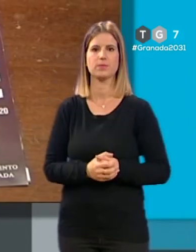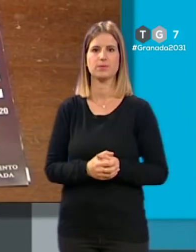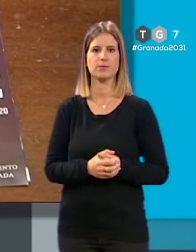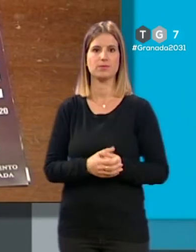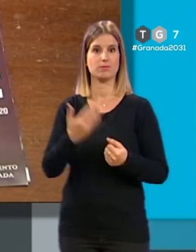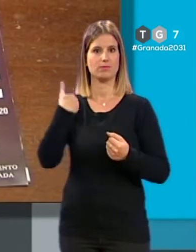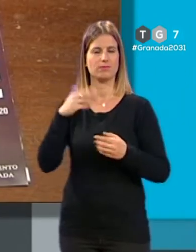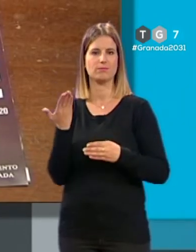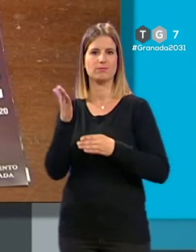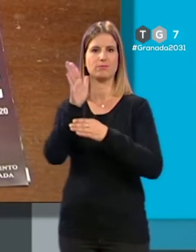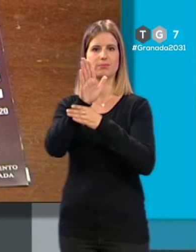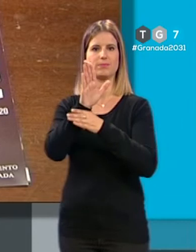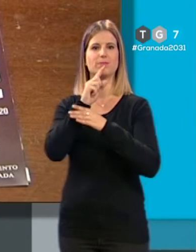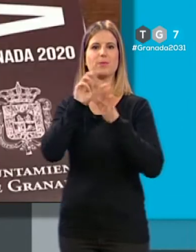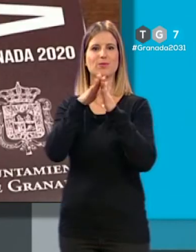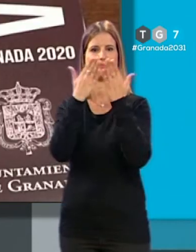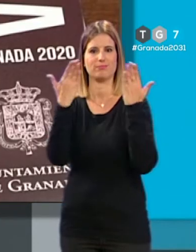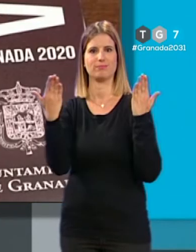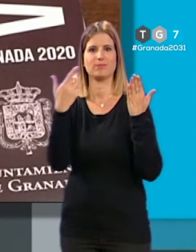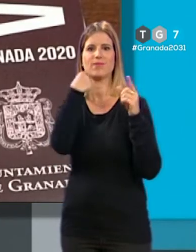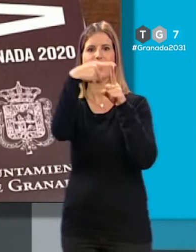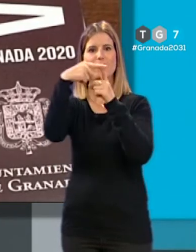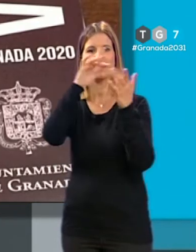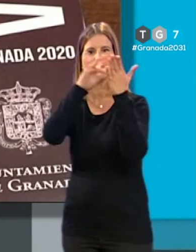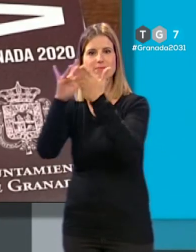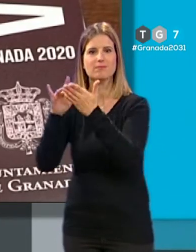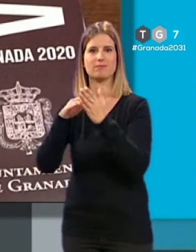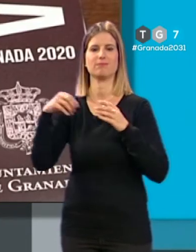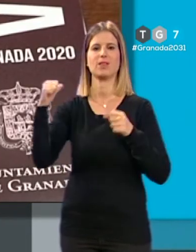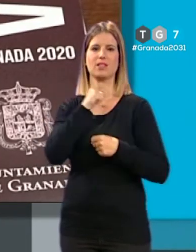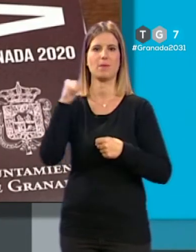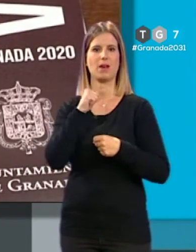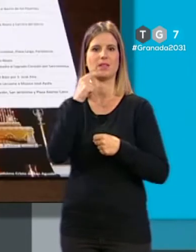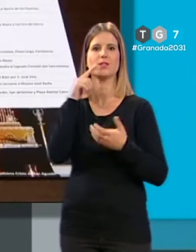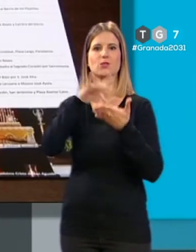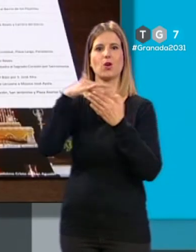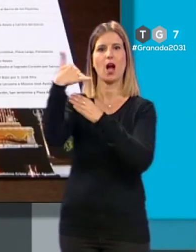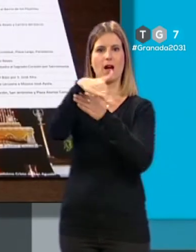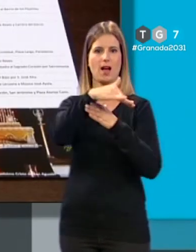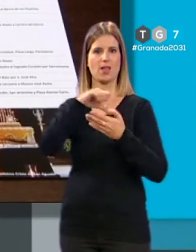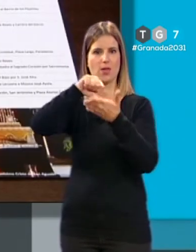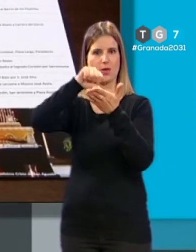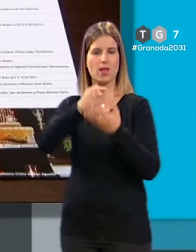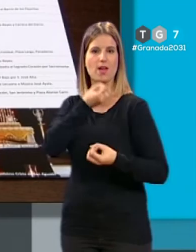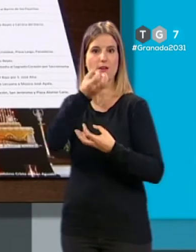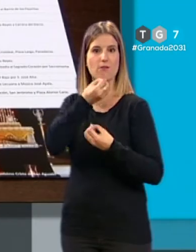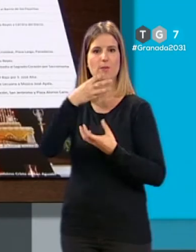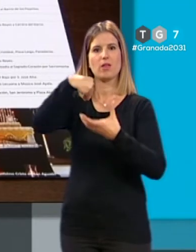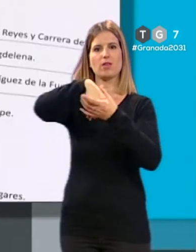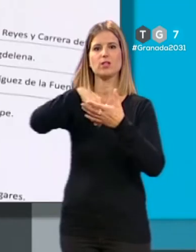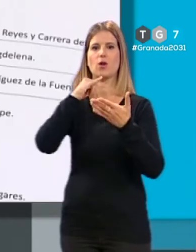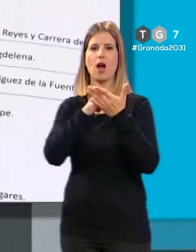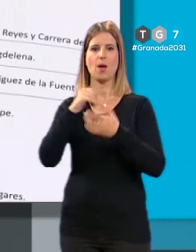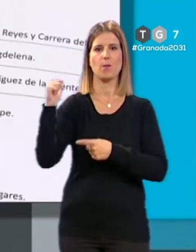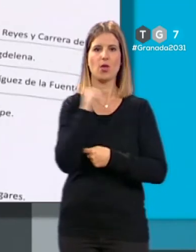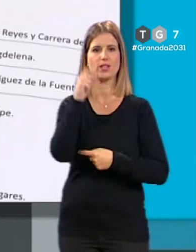Ya se ha presentado un díptico con los diferentes actos cofrades que se van a realizar por las calles de la ciudad de Granada. Una información que incorpora procesiones